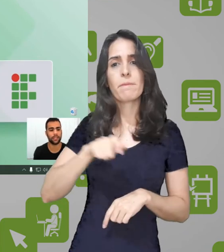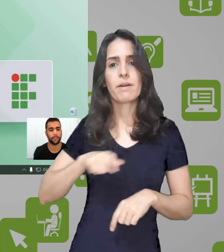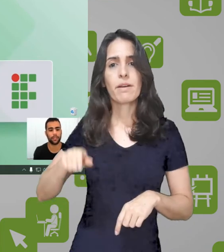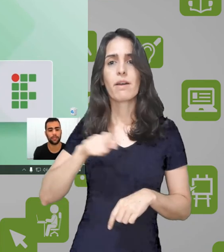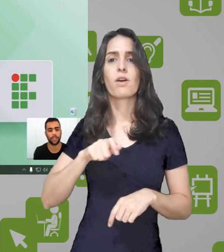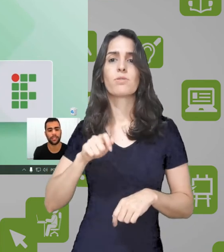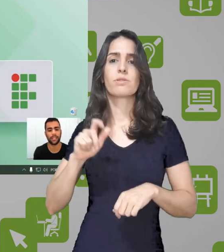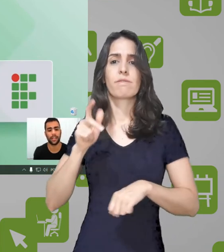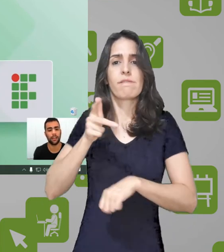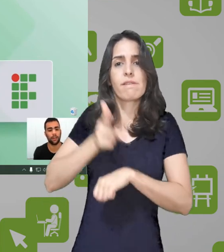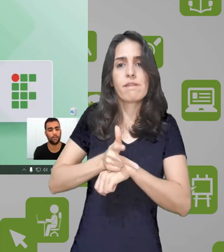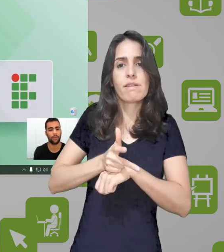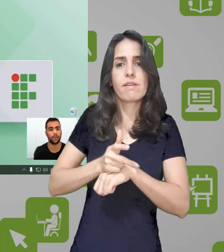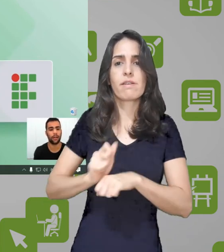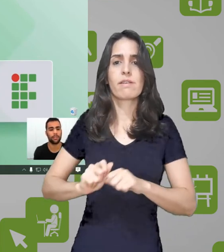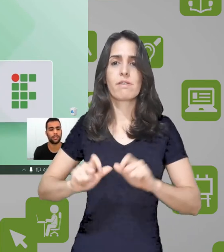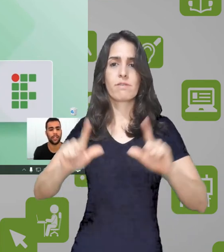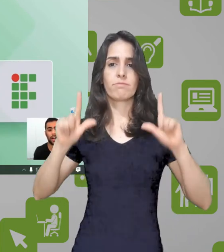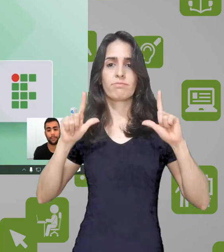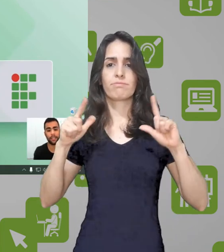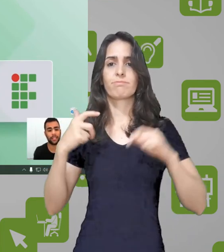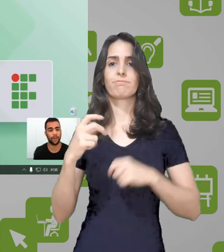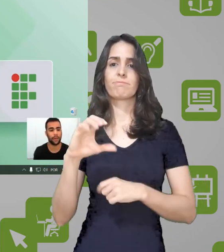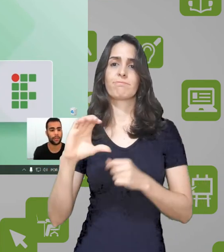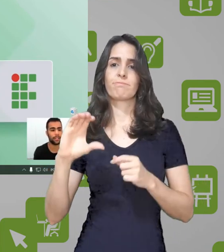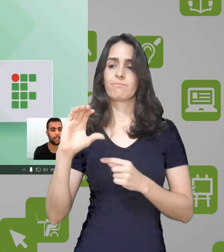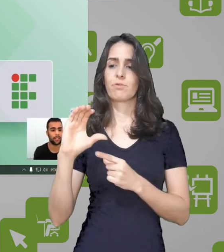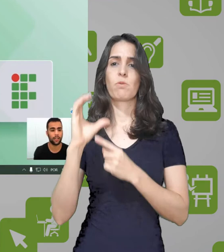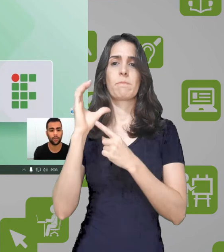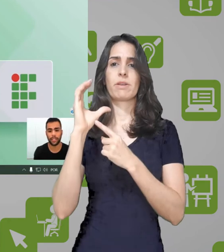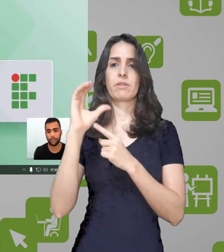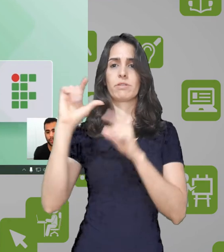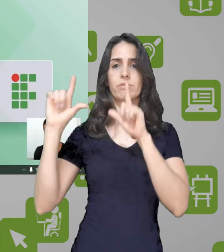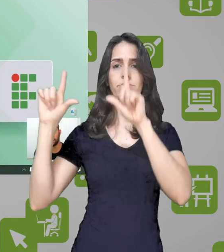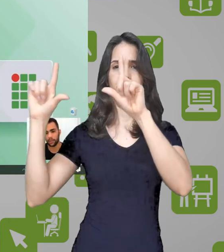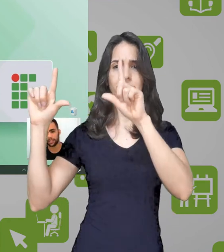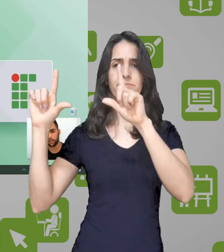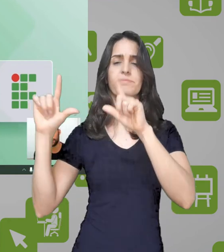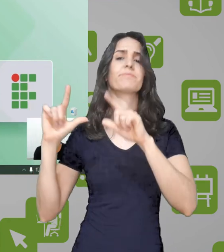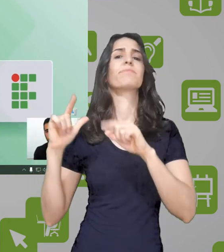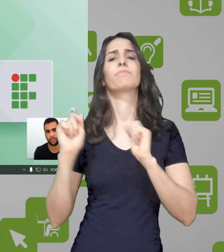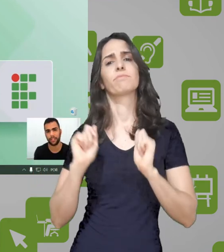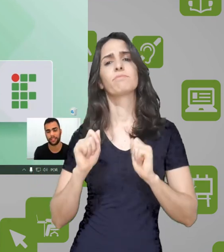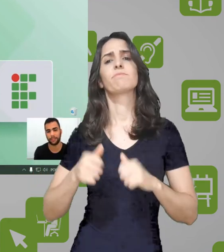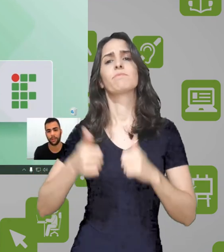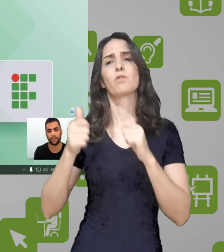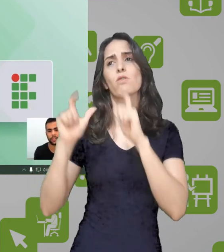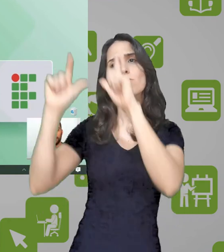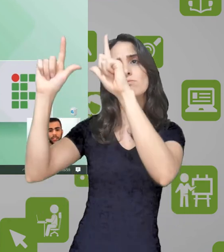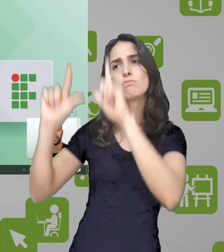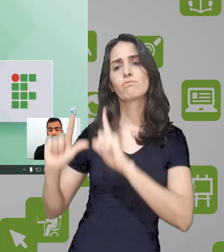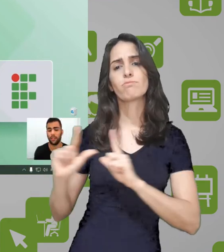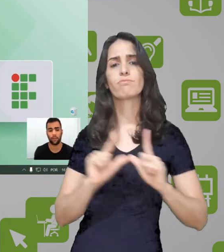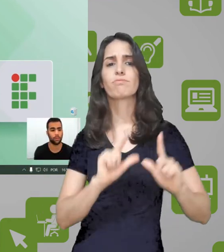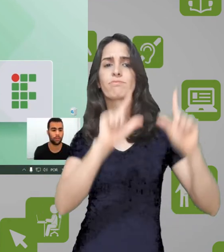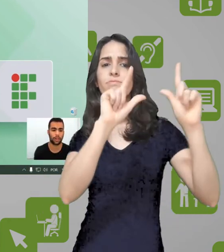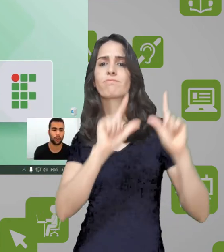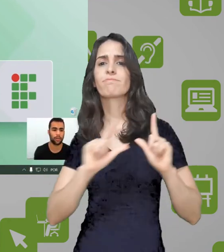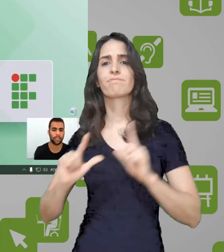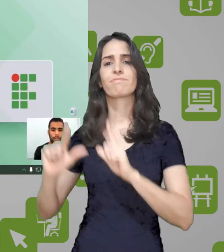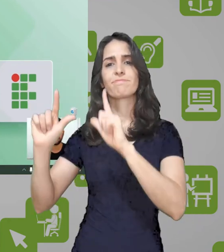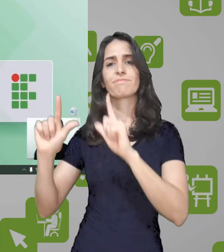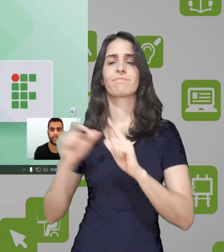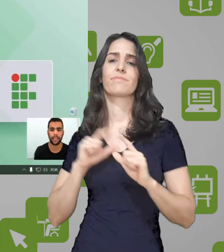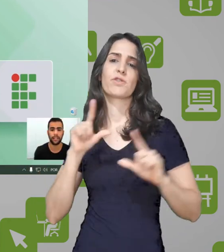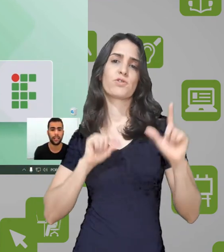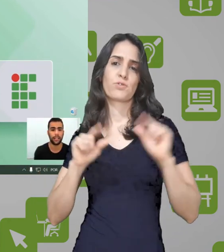Eu consegui personalizar o meu mouse, habilitei a webcam. O temporizador é essa opção que fica em cima da webcam aqui, ou no local